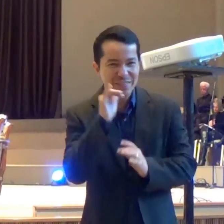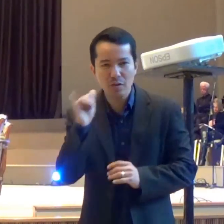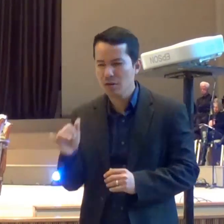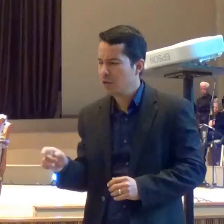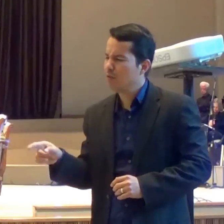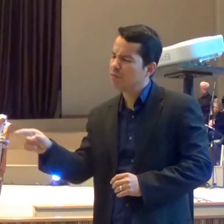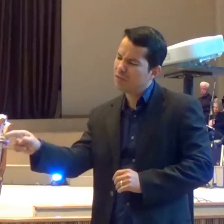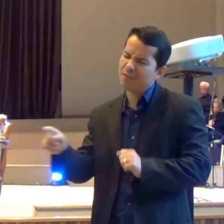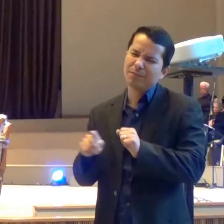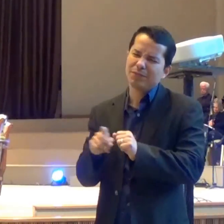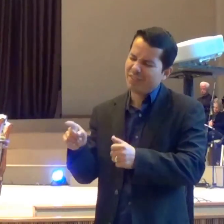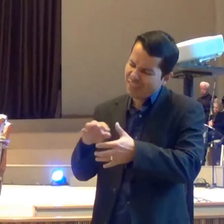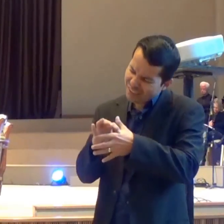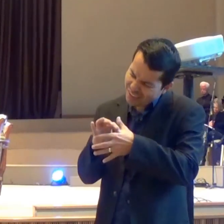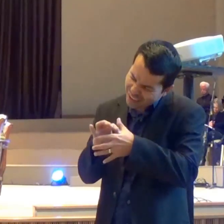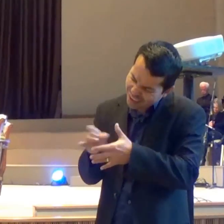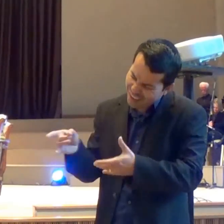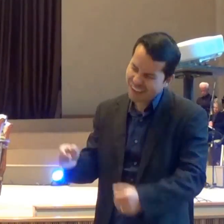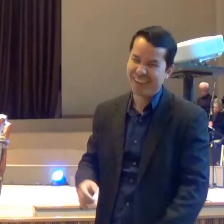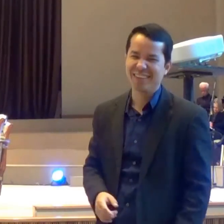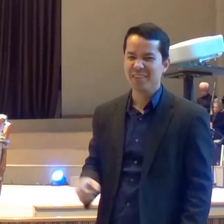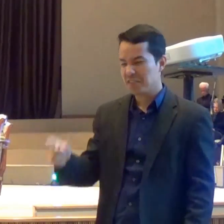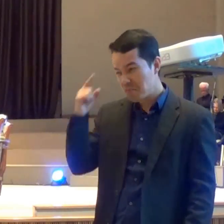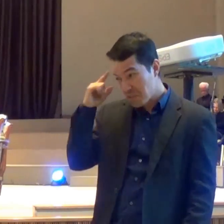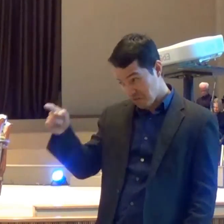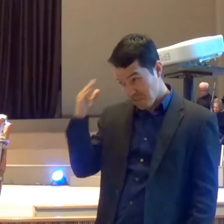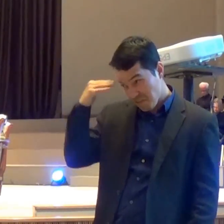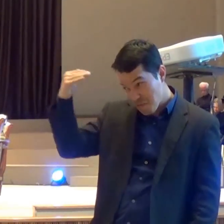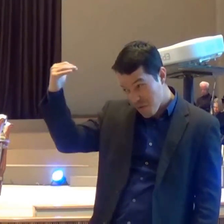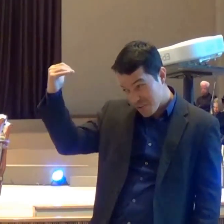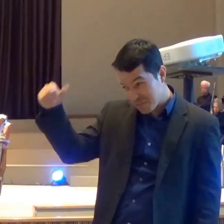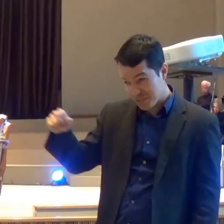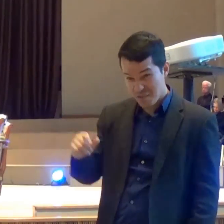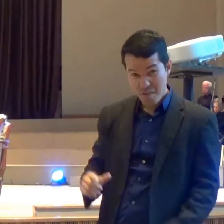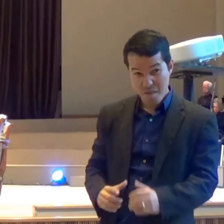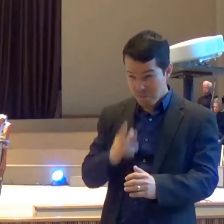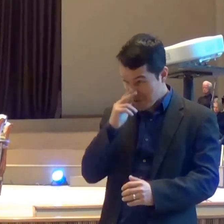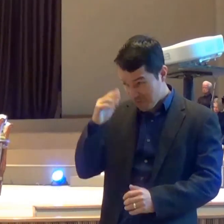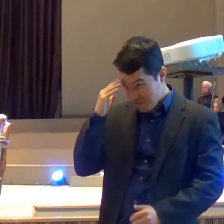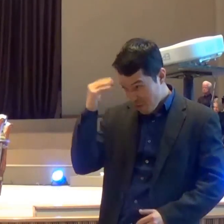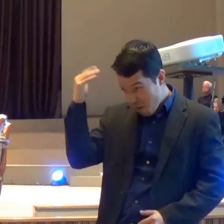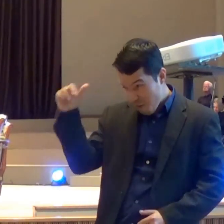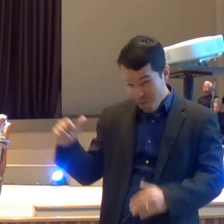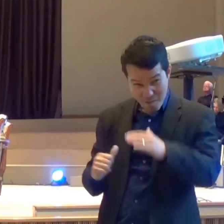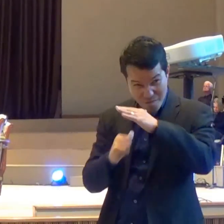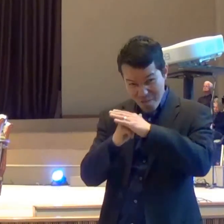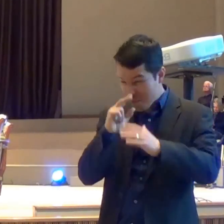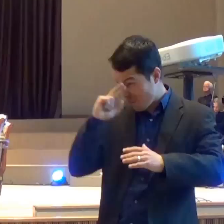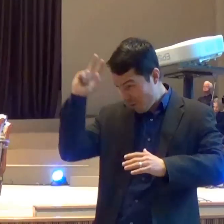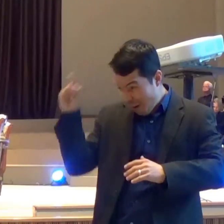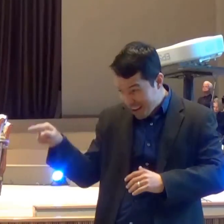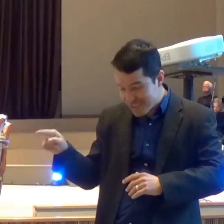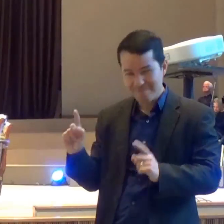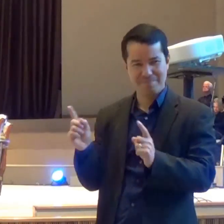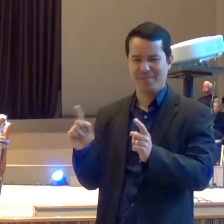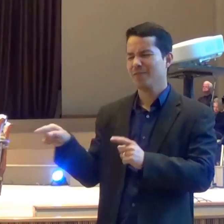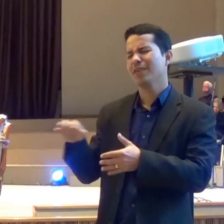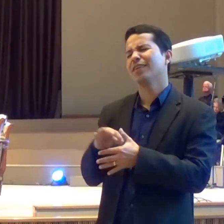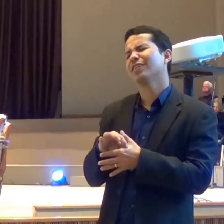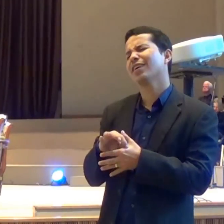você Tenha autoconfiança Ainda que você Acha que pode Aí escreve isso Você é carne E você Pisou na bola E vai